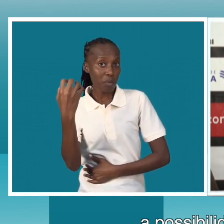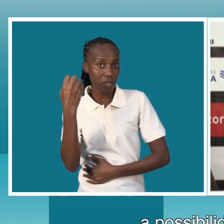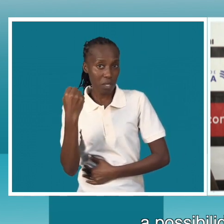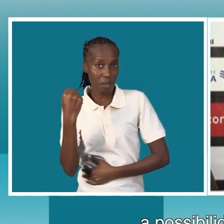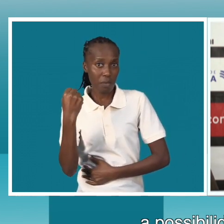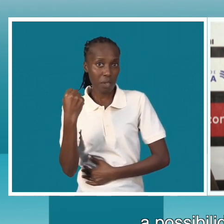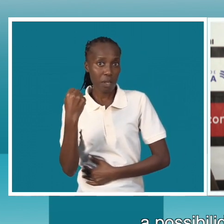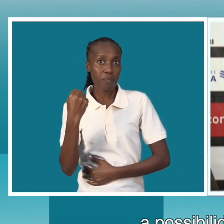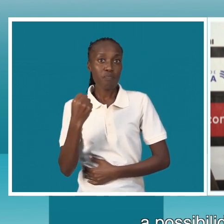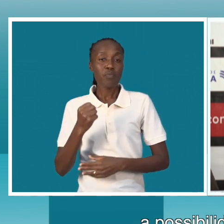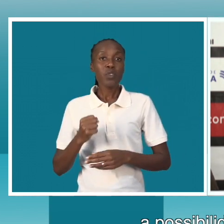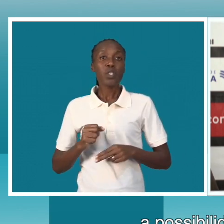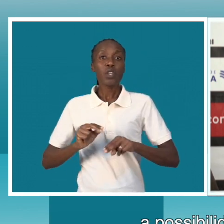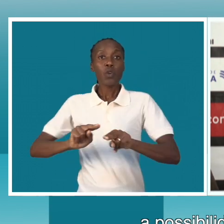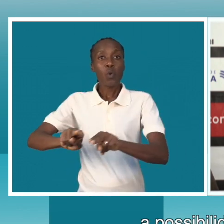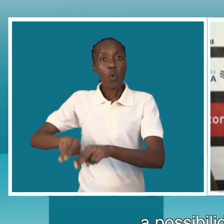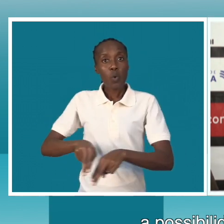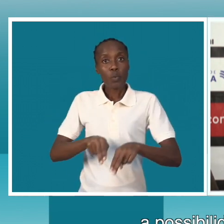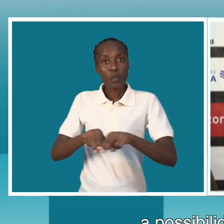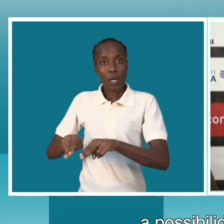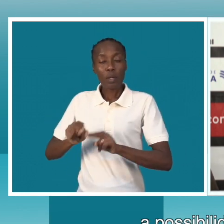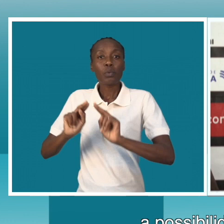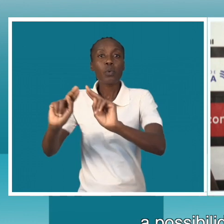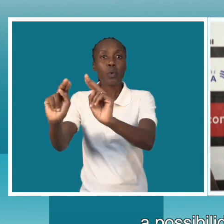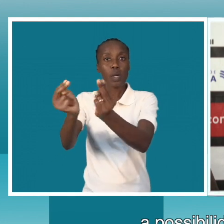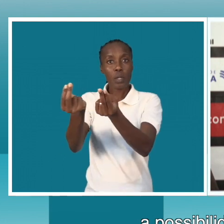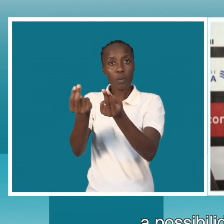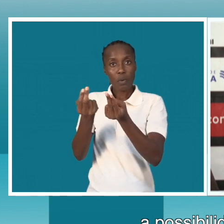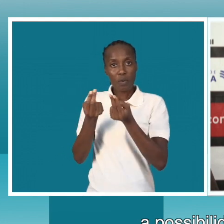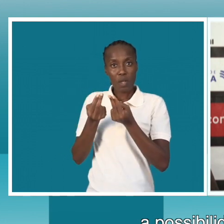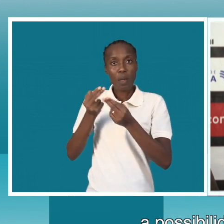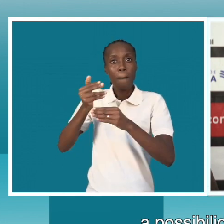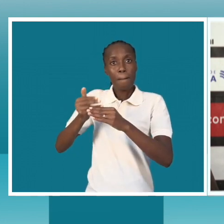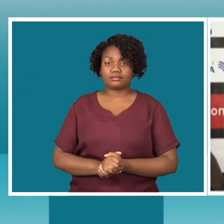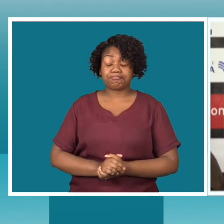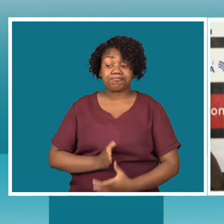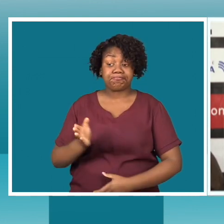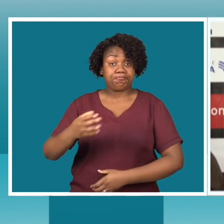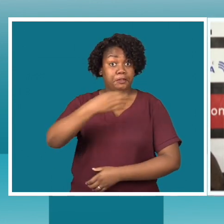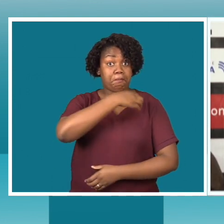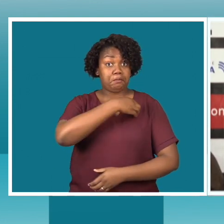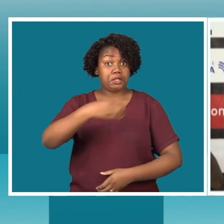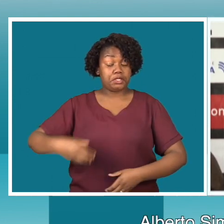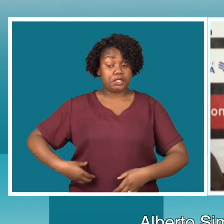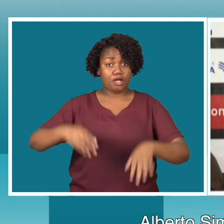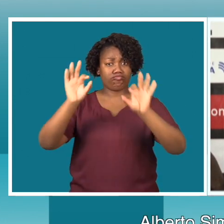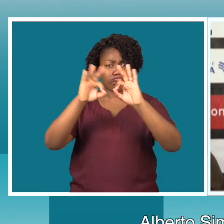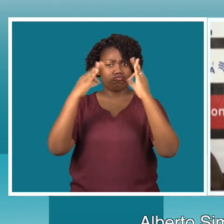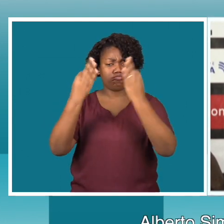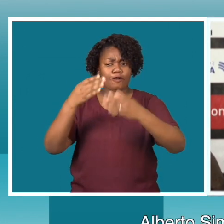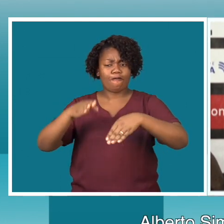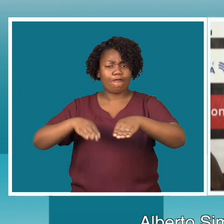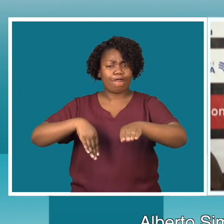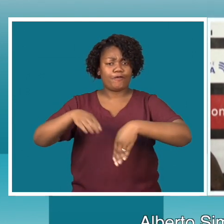renovação do contrato para os próximos tempos. Alberto Simango Júnior